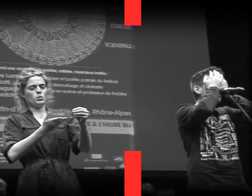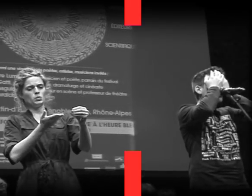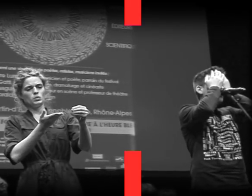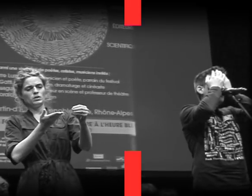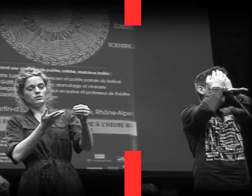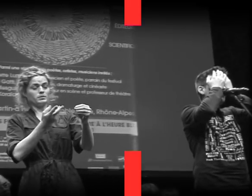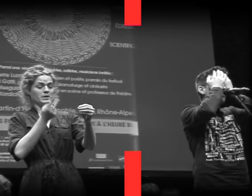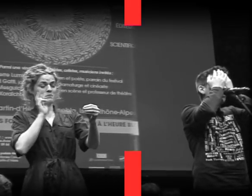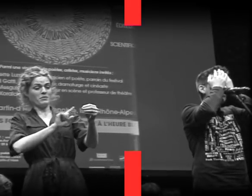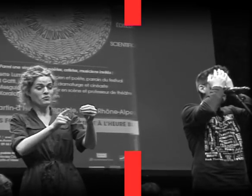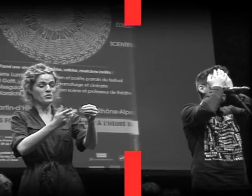Je n'ai pas vu le monde de naître.